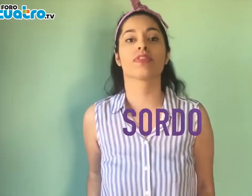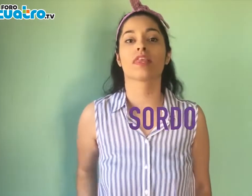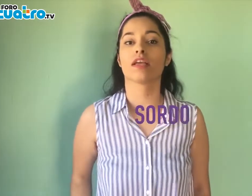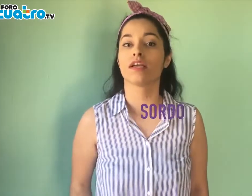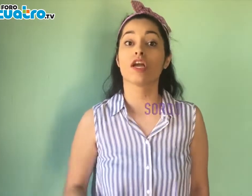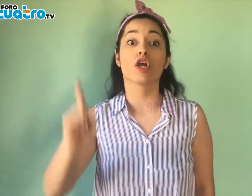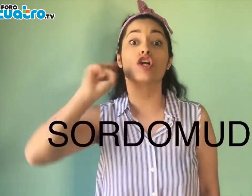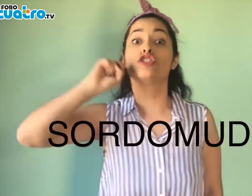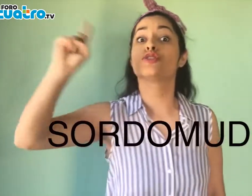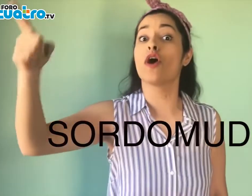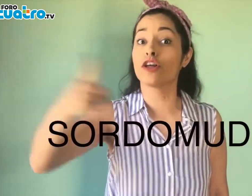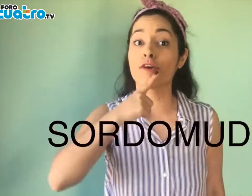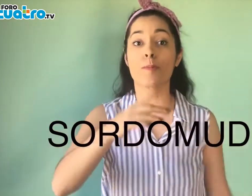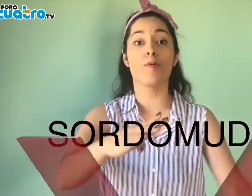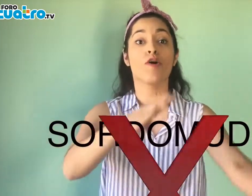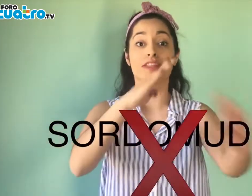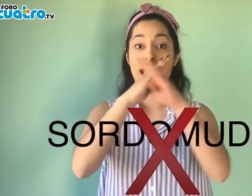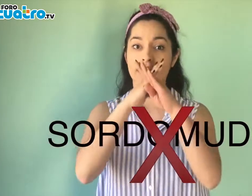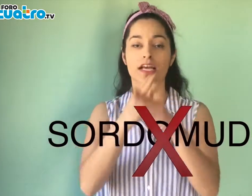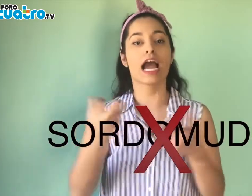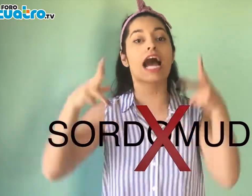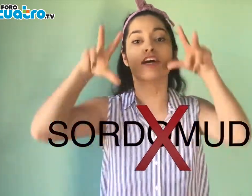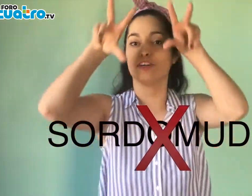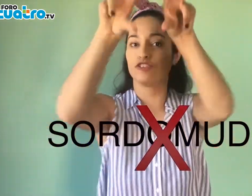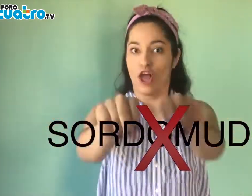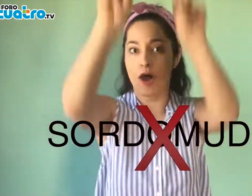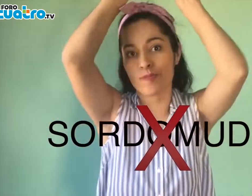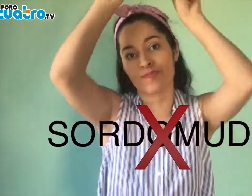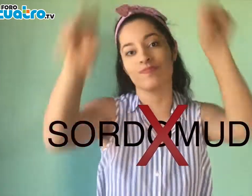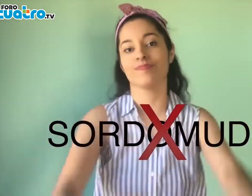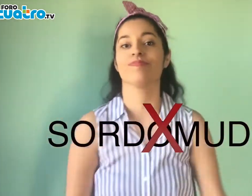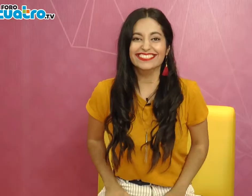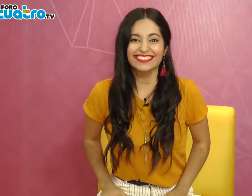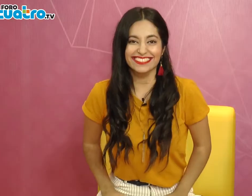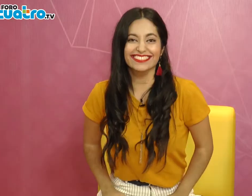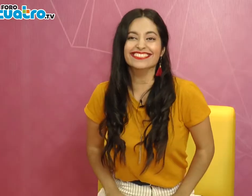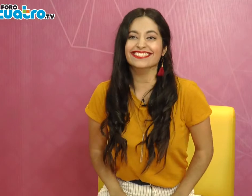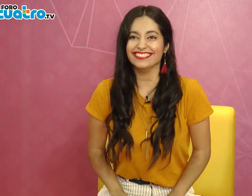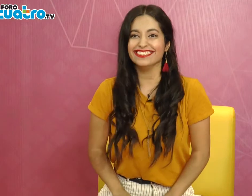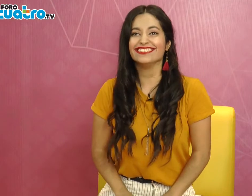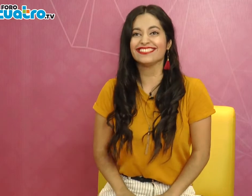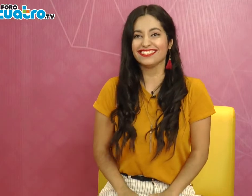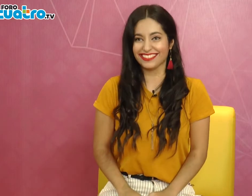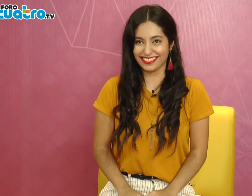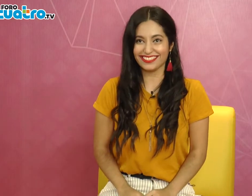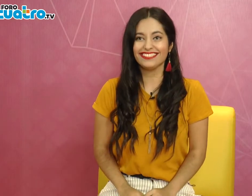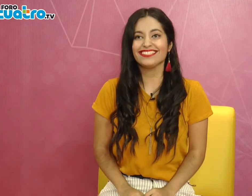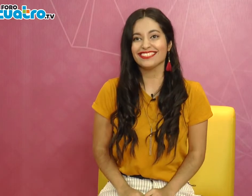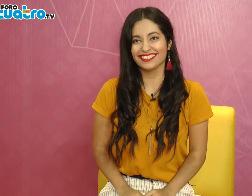se queden estancados, que sigan levantándose todos los días. Los animo a que alcancen sus sueños.